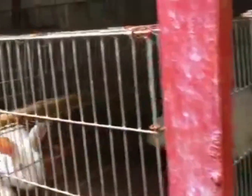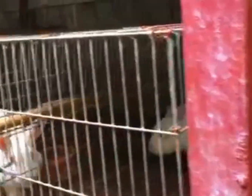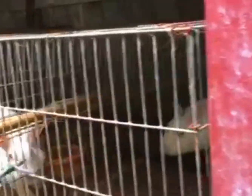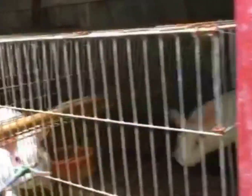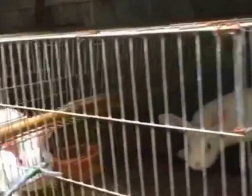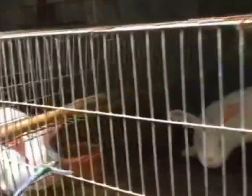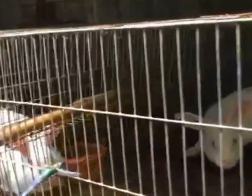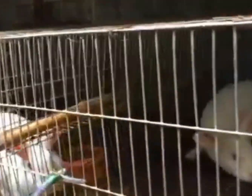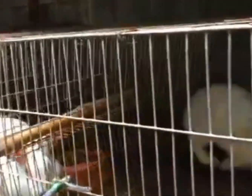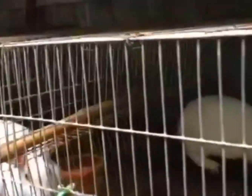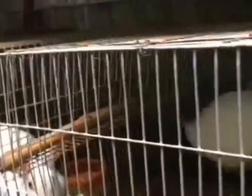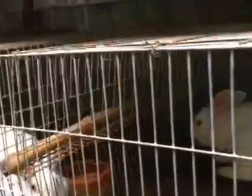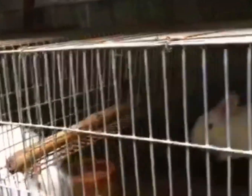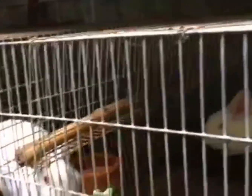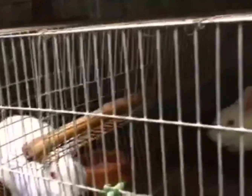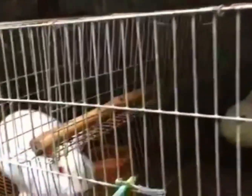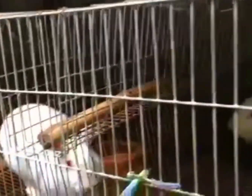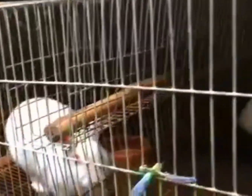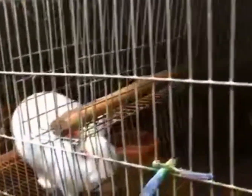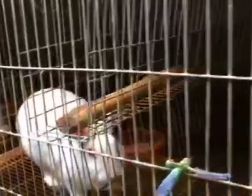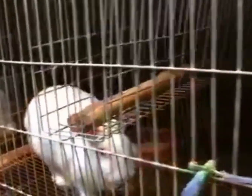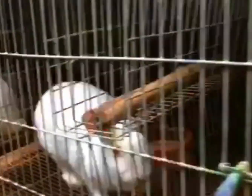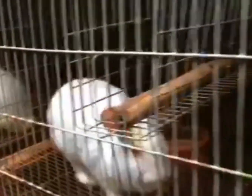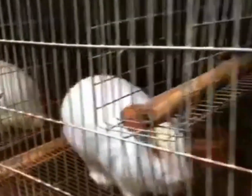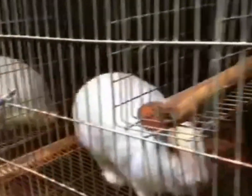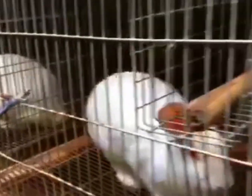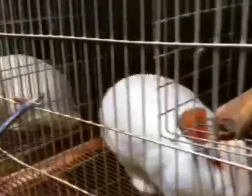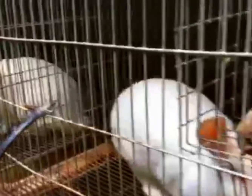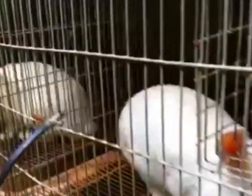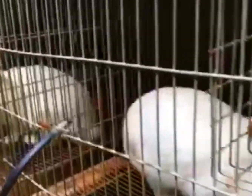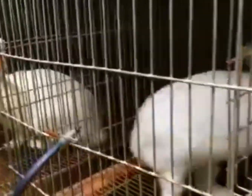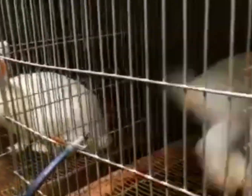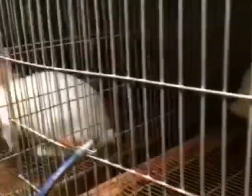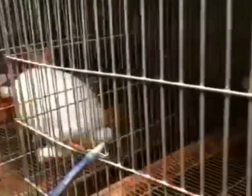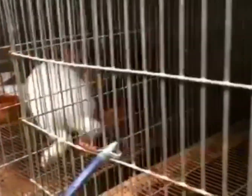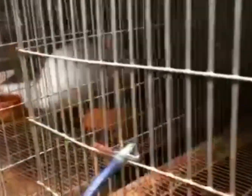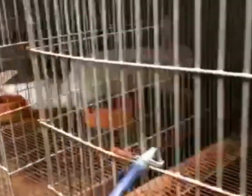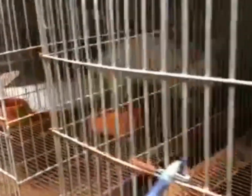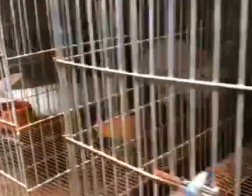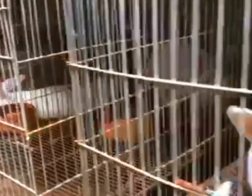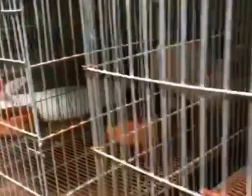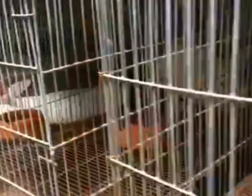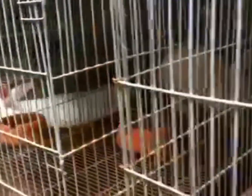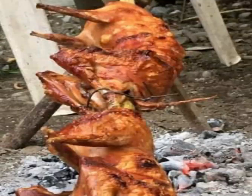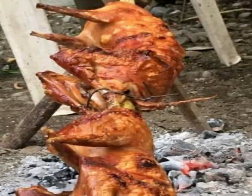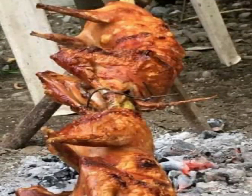kainin. Usually, ang mga kinakain namin na rabbit, yung mga lalaki na hindi nabibenta. So, just recently,